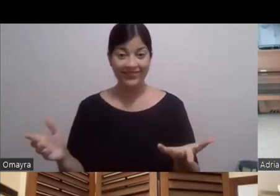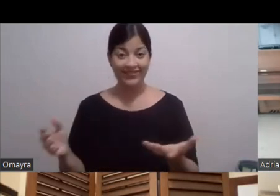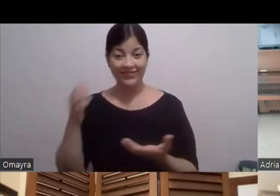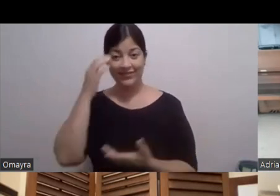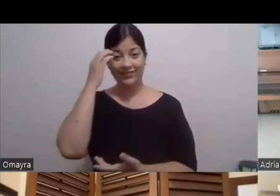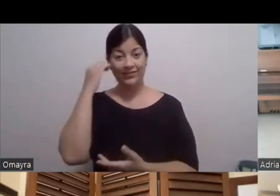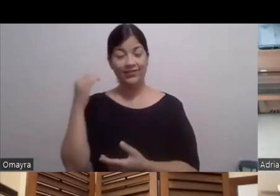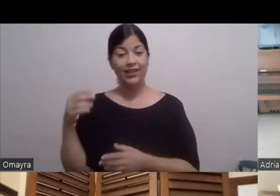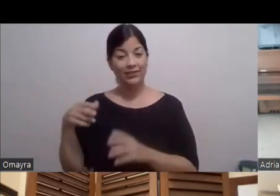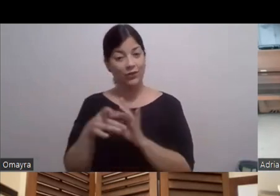Este hacendado